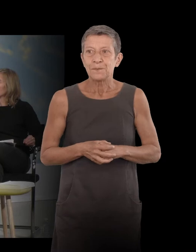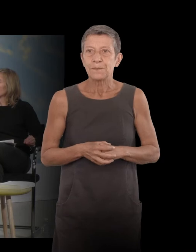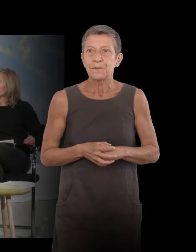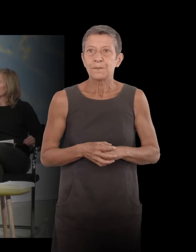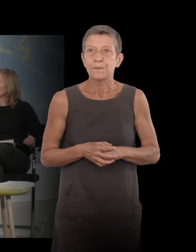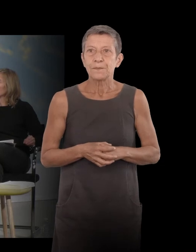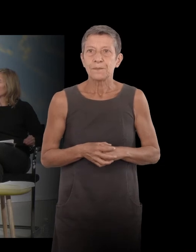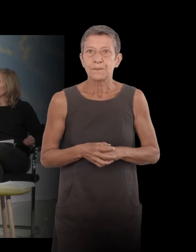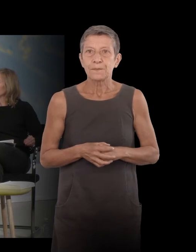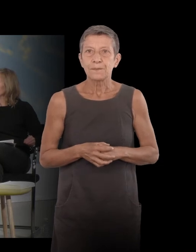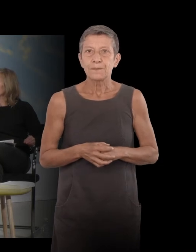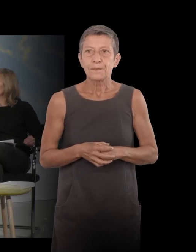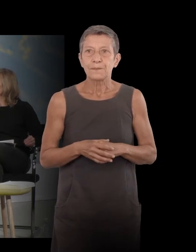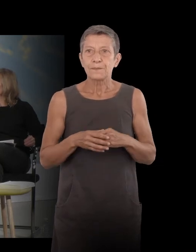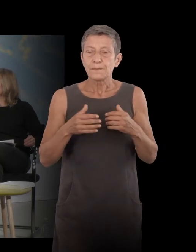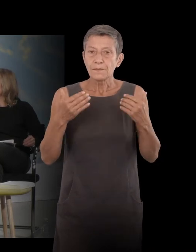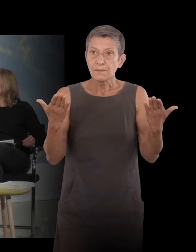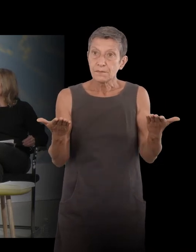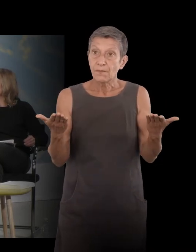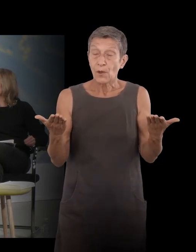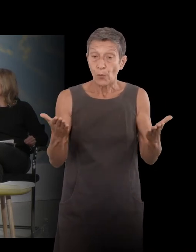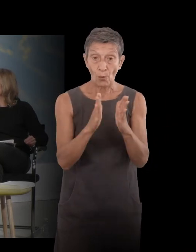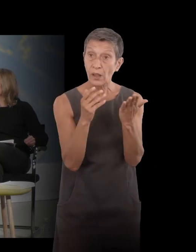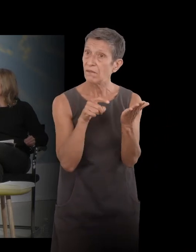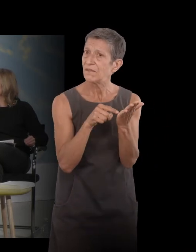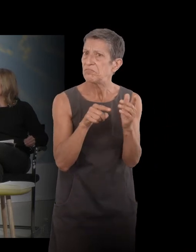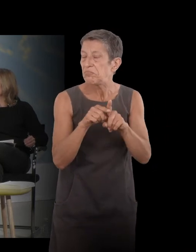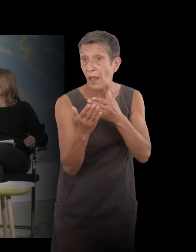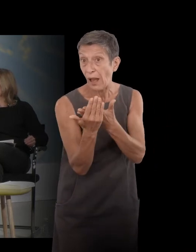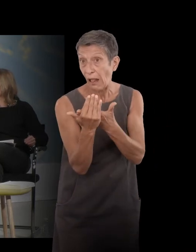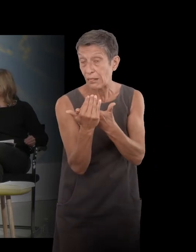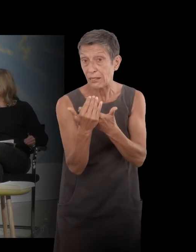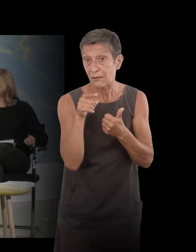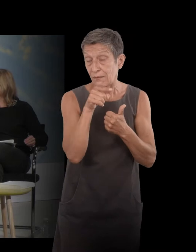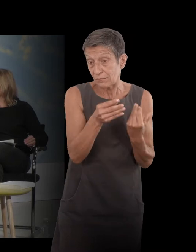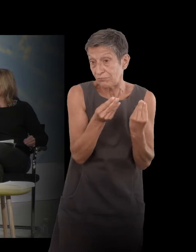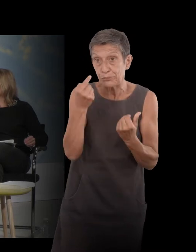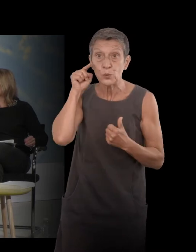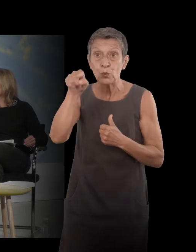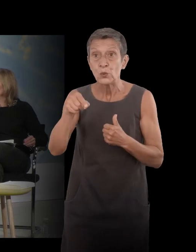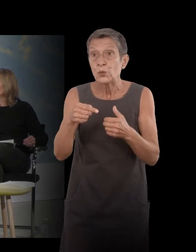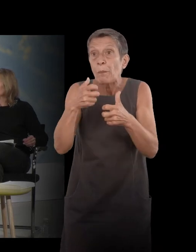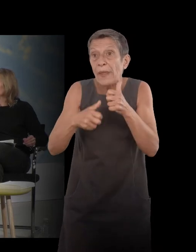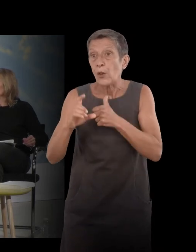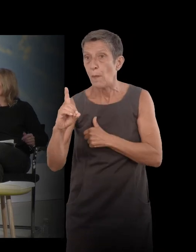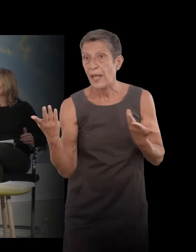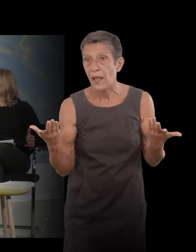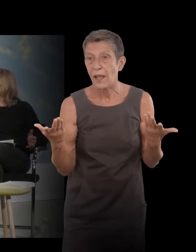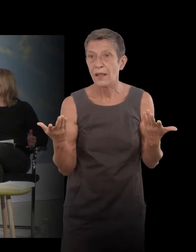And... So, it's a letter, this book, to Pierre Dumayet, a long letter. But it's made of